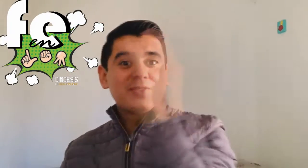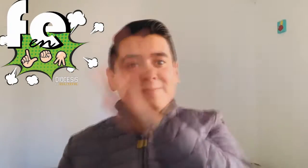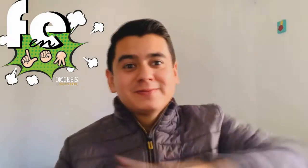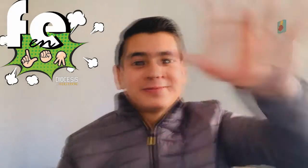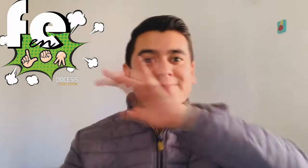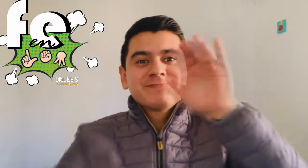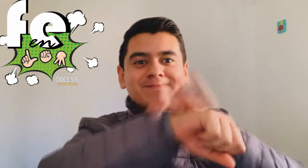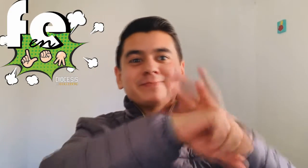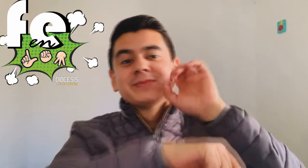Hola amigos sordos